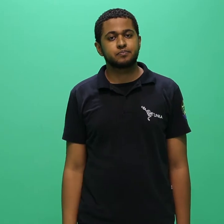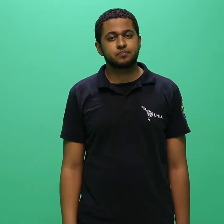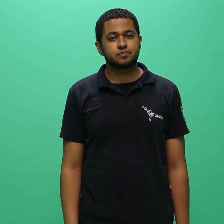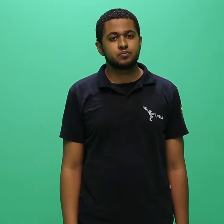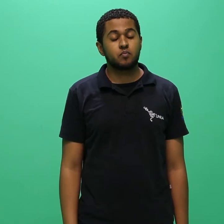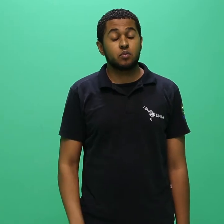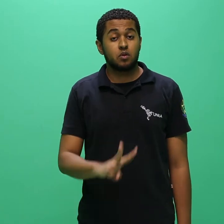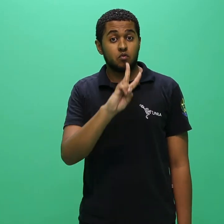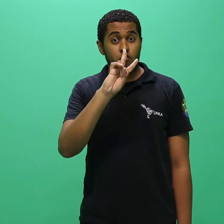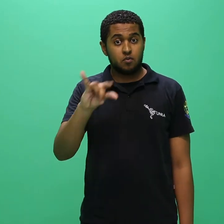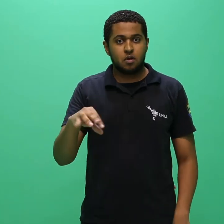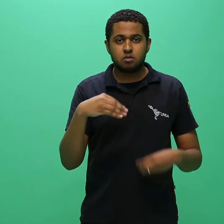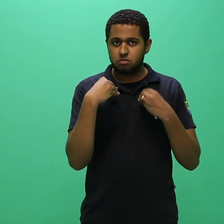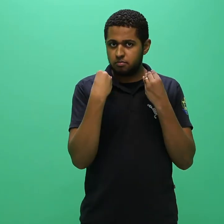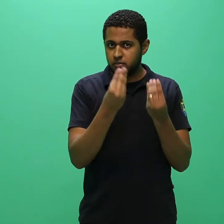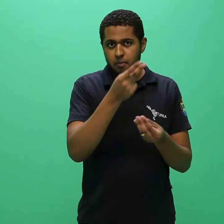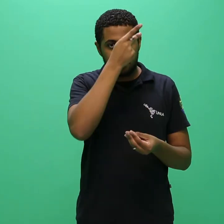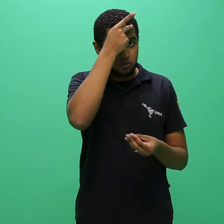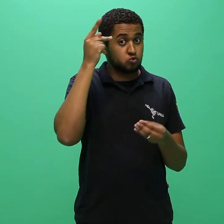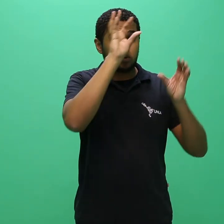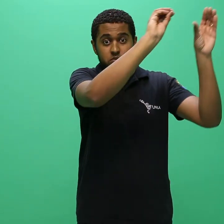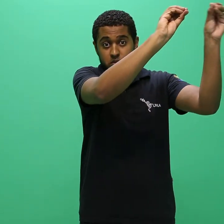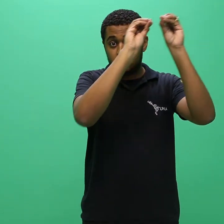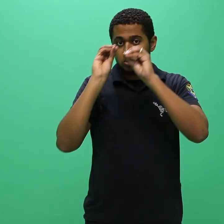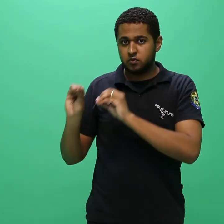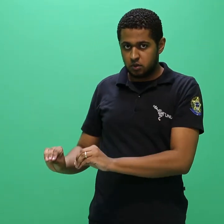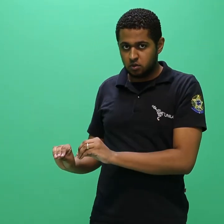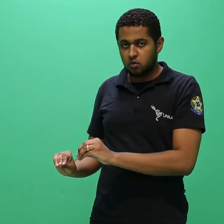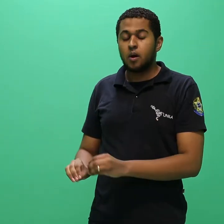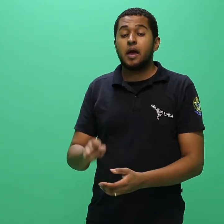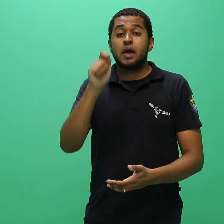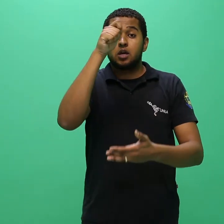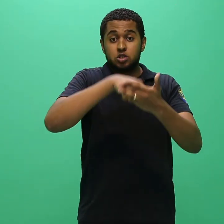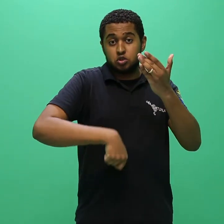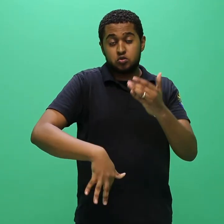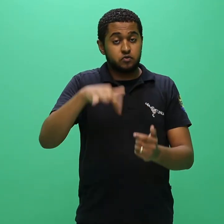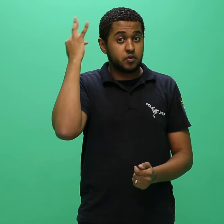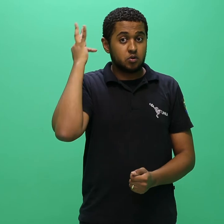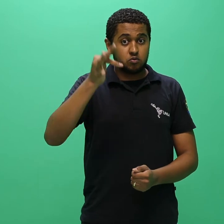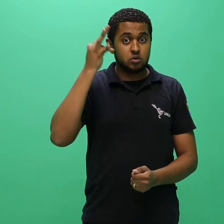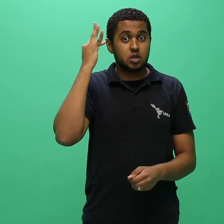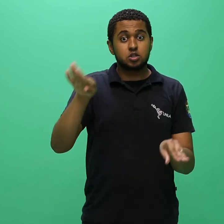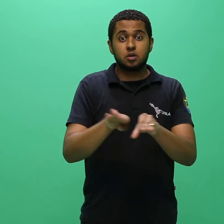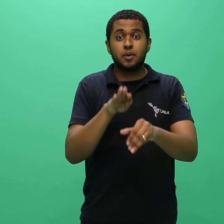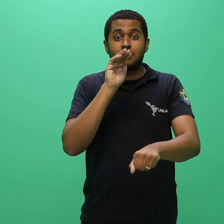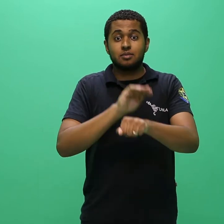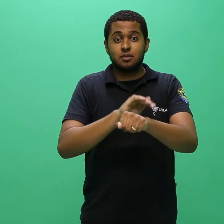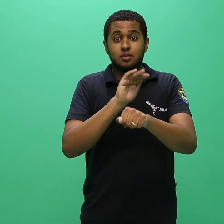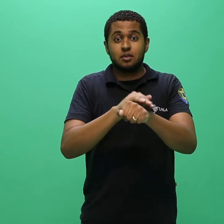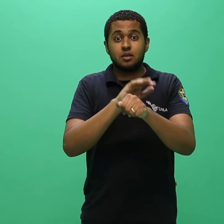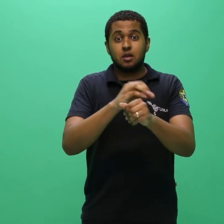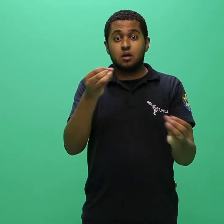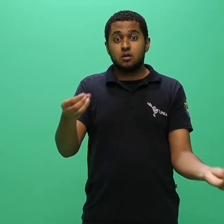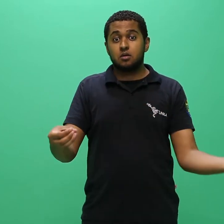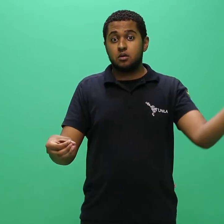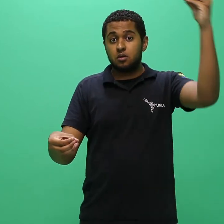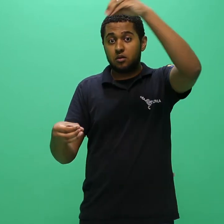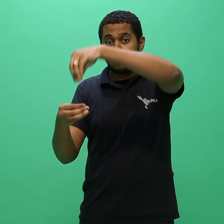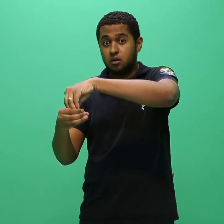5.9.8. Será concedido ao transferido registro acadêmico